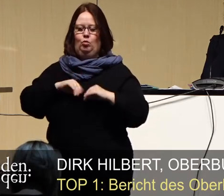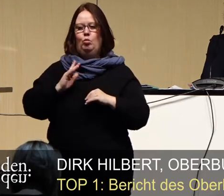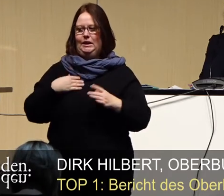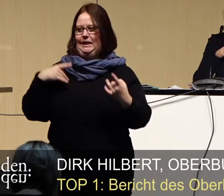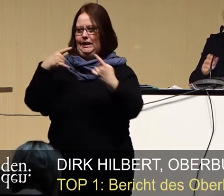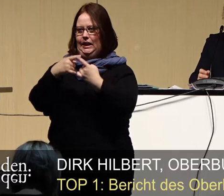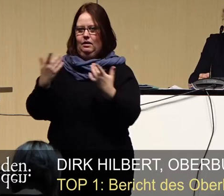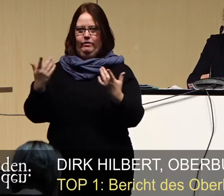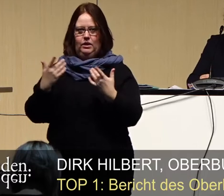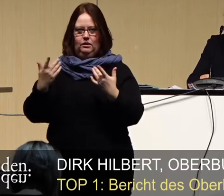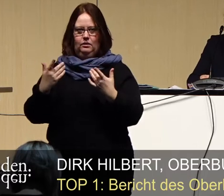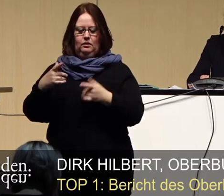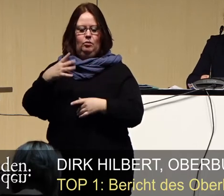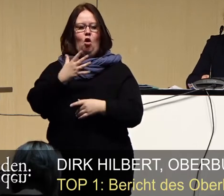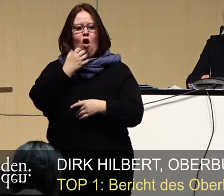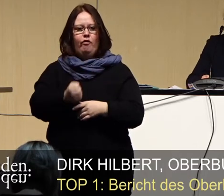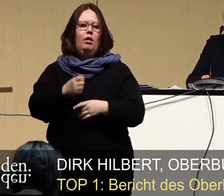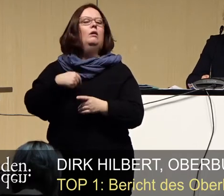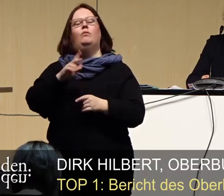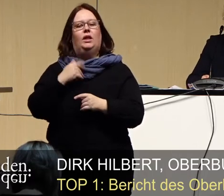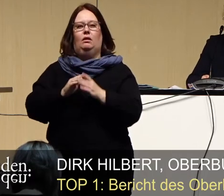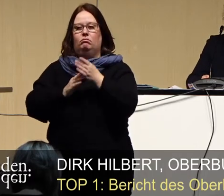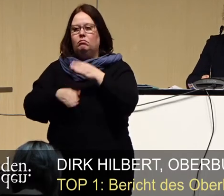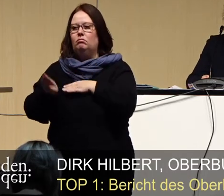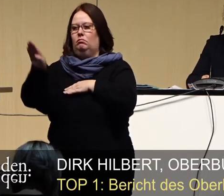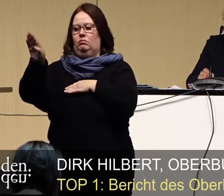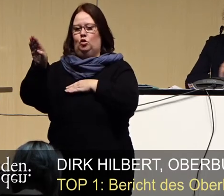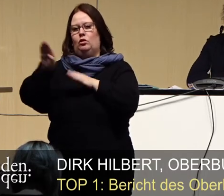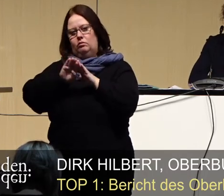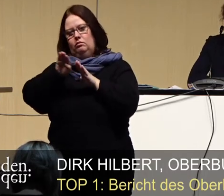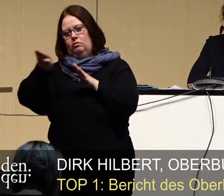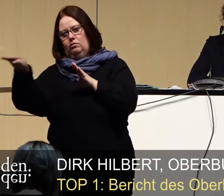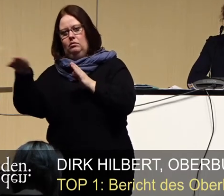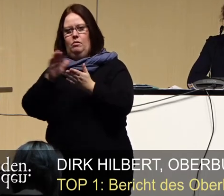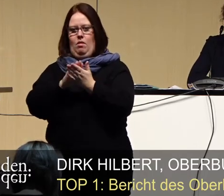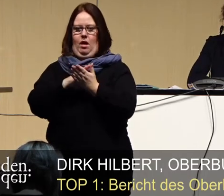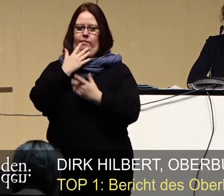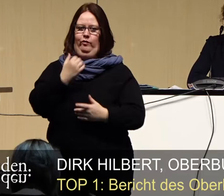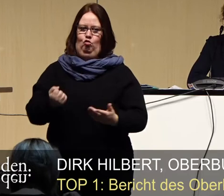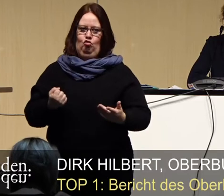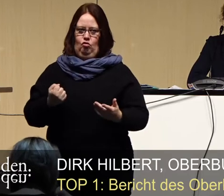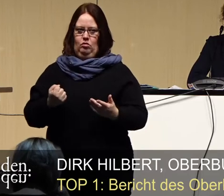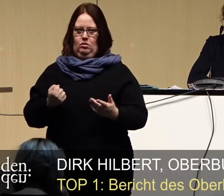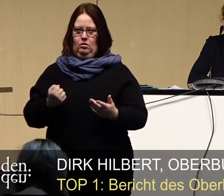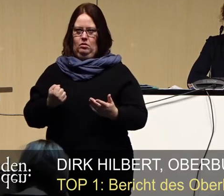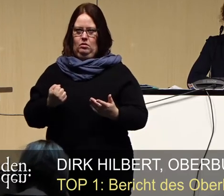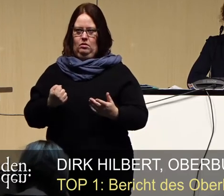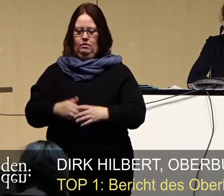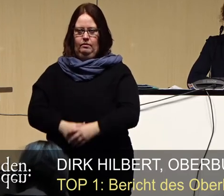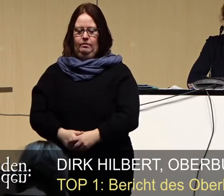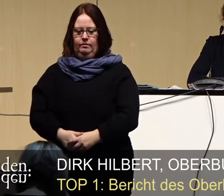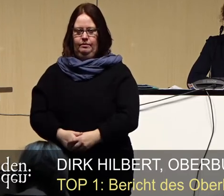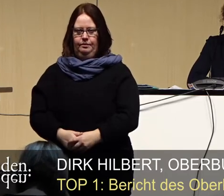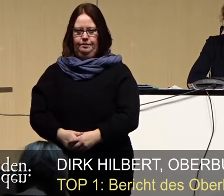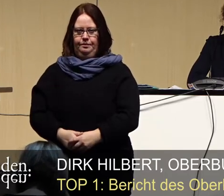dafür tun, damit wir den weiteren Anstieg der Fallzahlen zumindest bremsen.